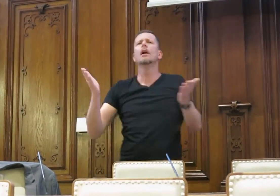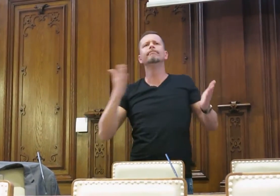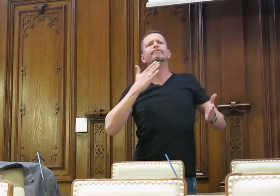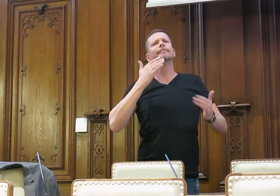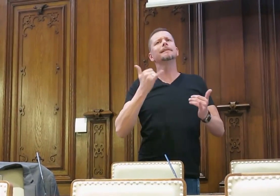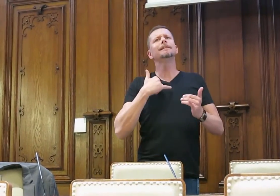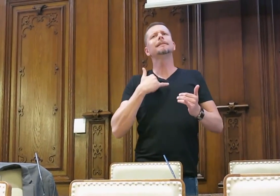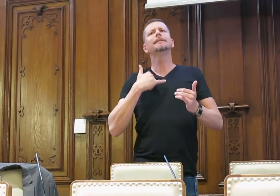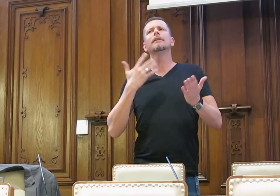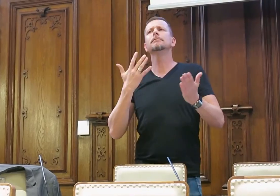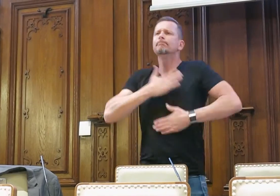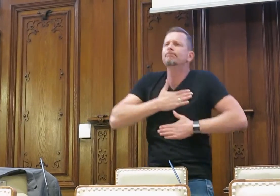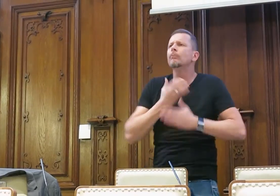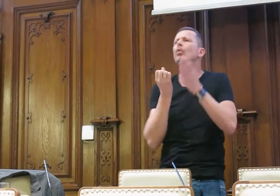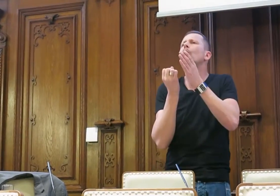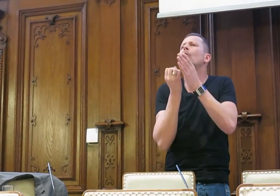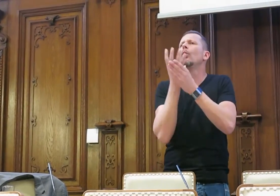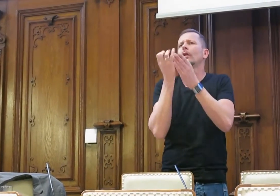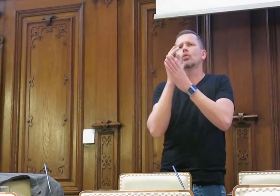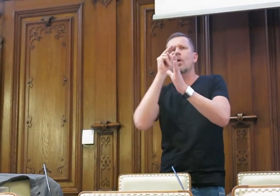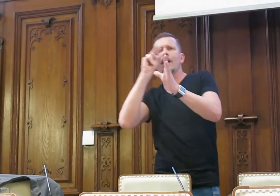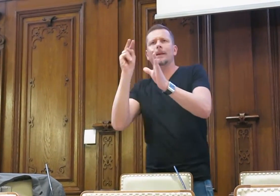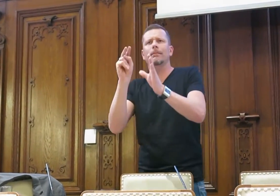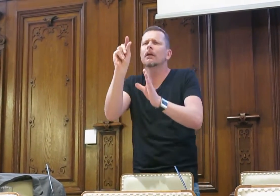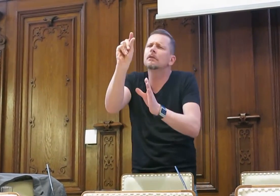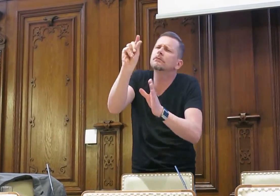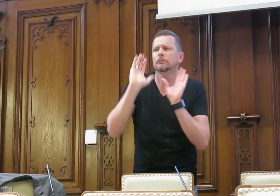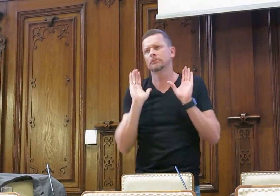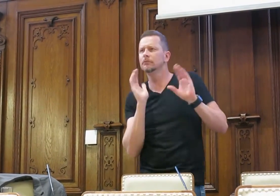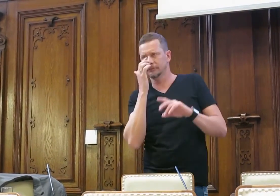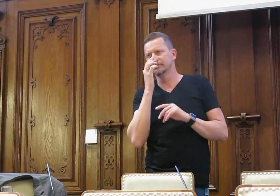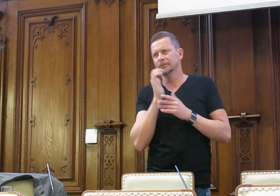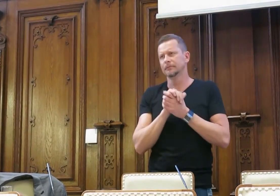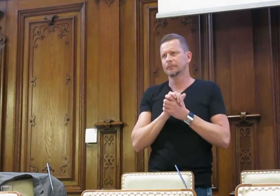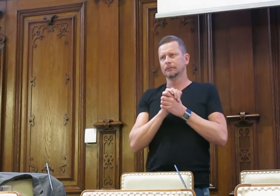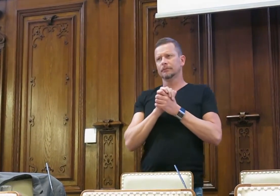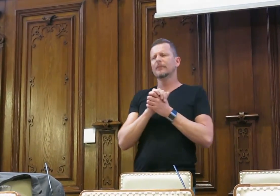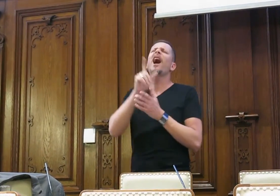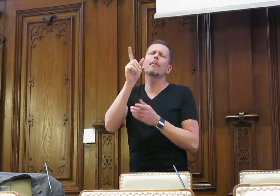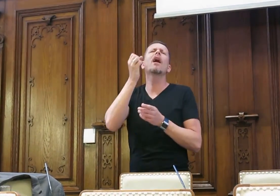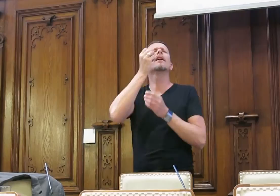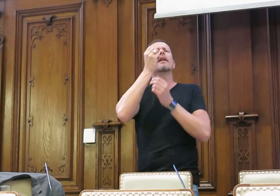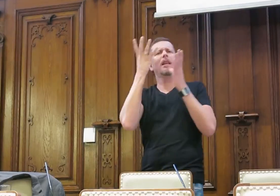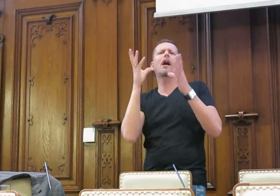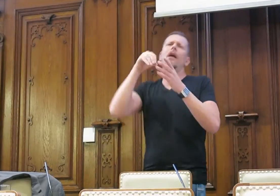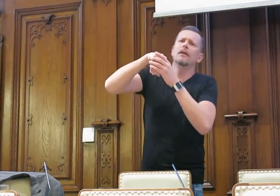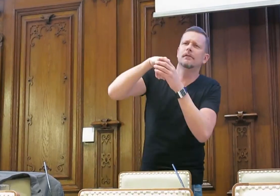vielleicht noch ein Teil, einen kulturellen Aspekt vielleicht dahingehend mitverpackt.